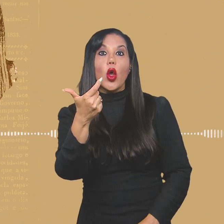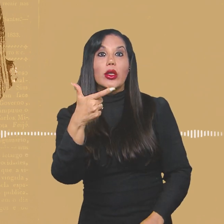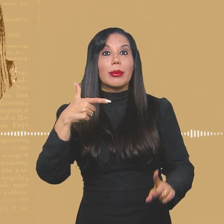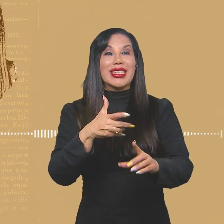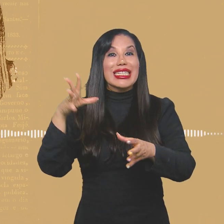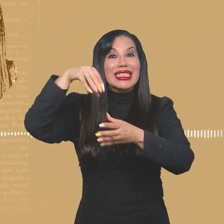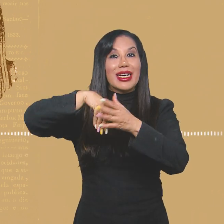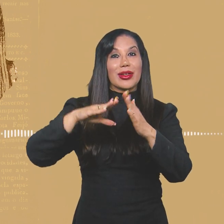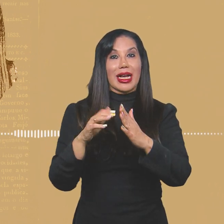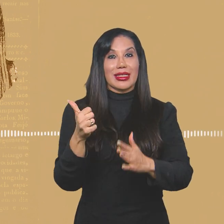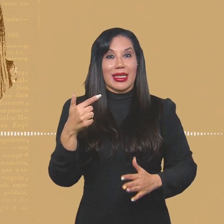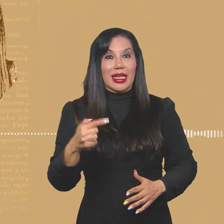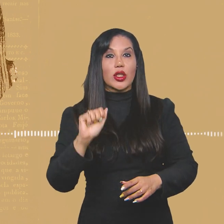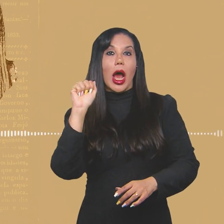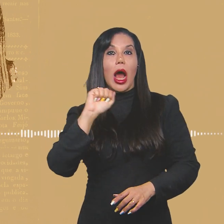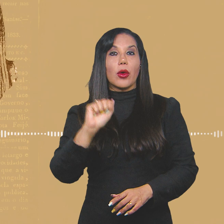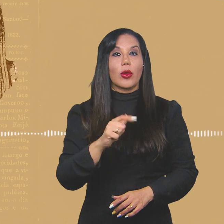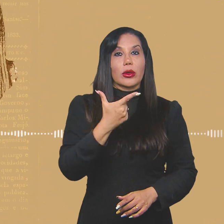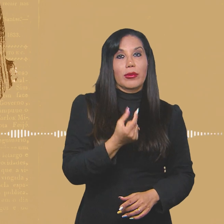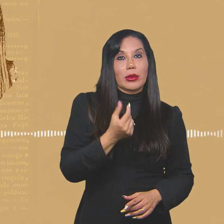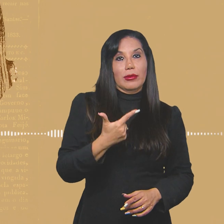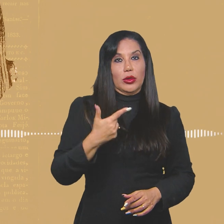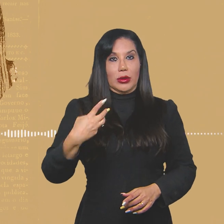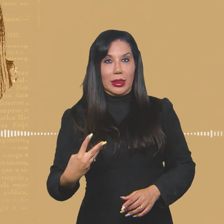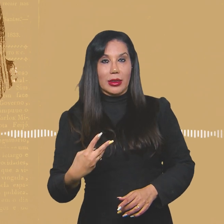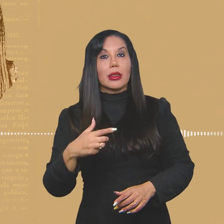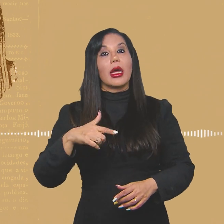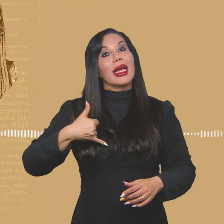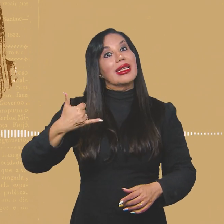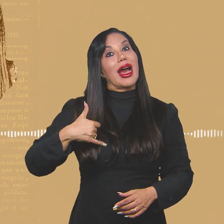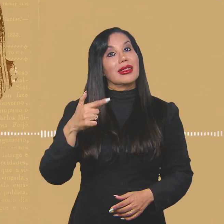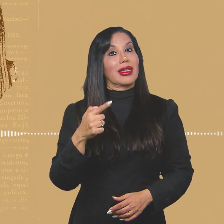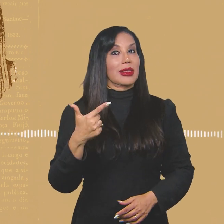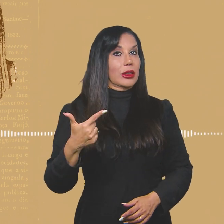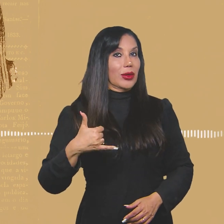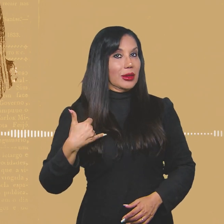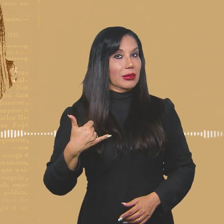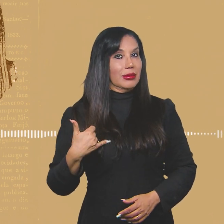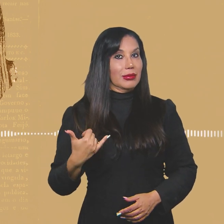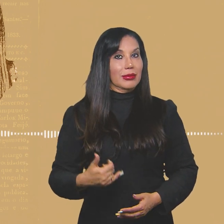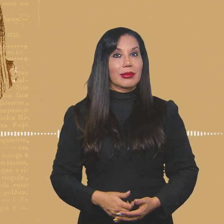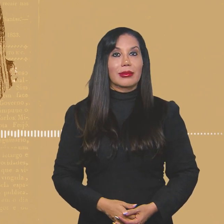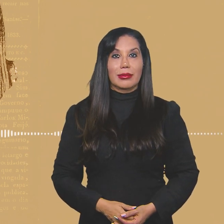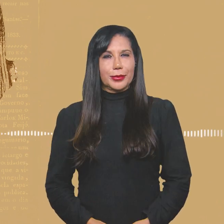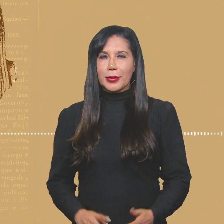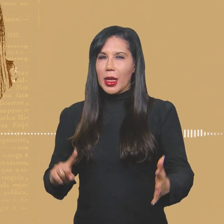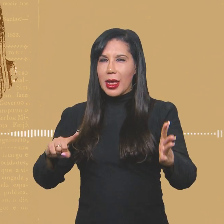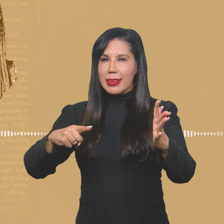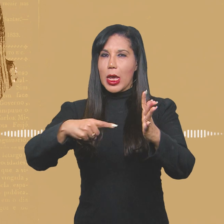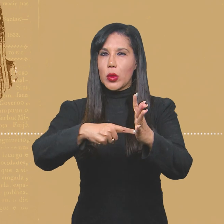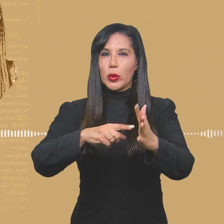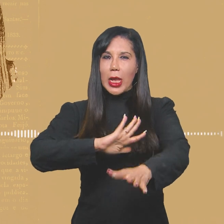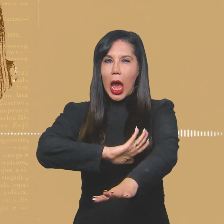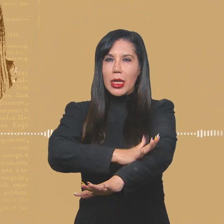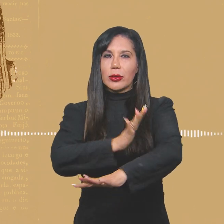de casa, no dia 17 de agosto de 2023. Aos 72 anos. Denúncias de racismo